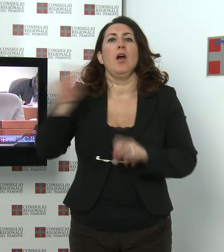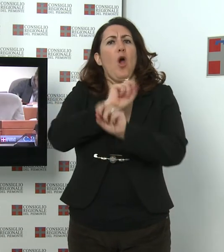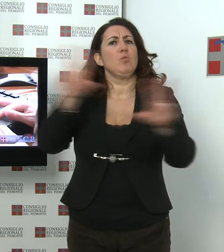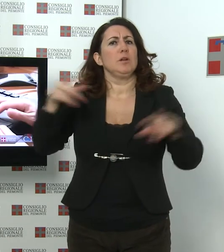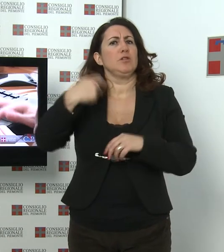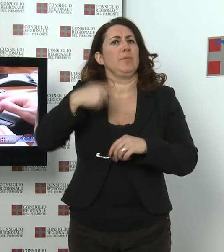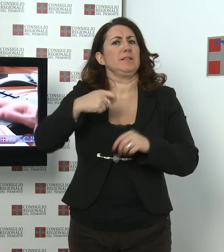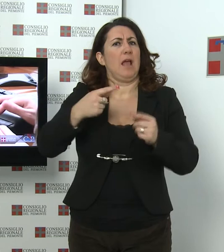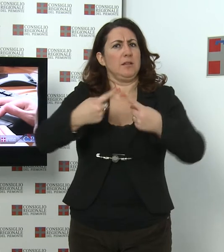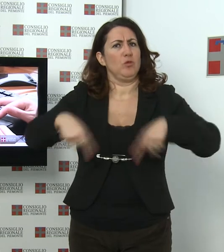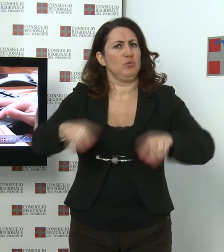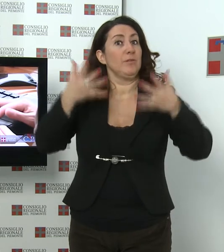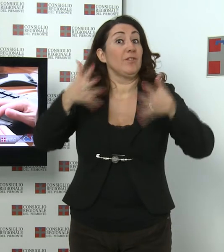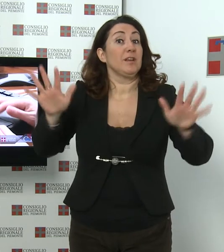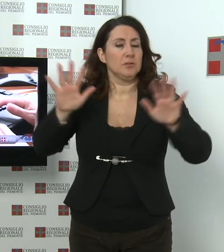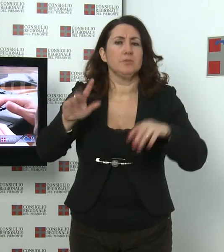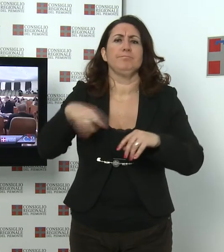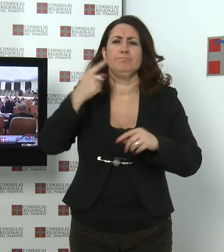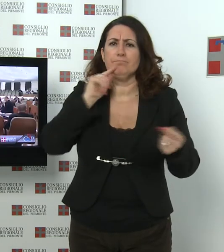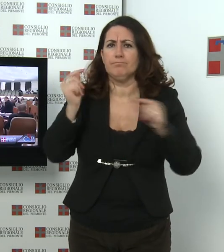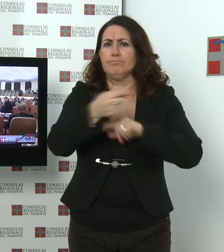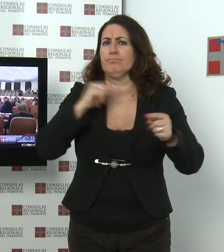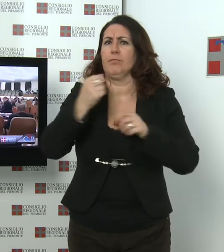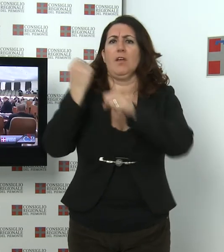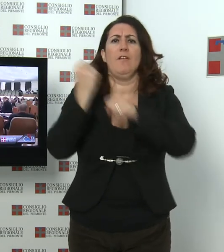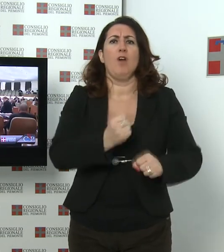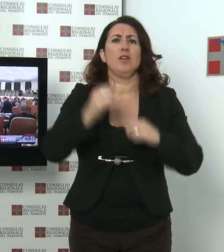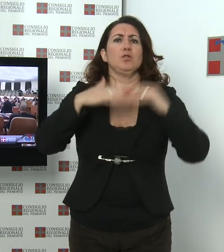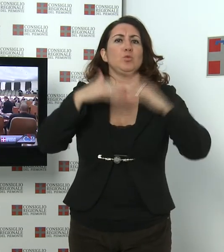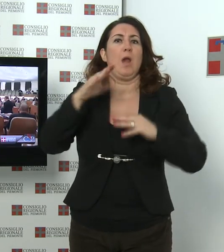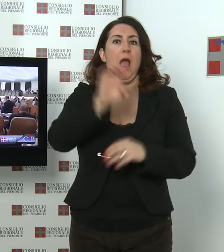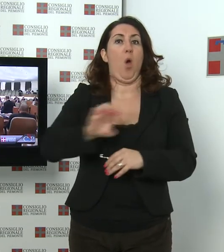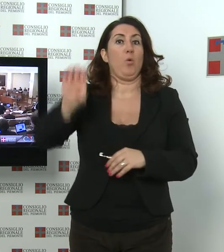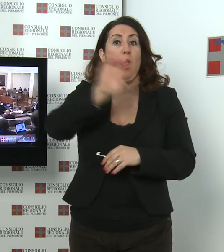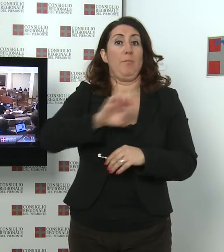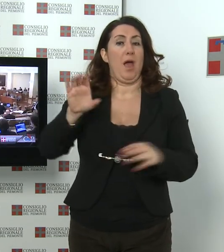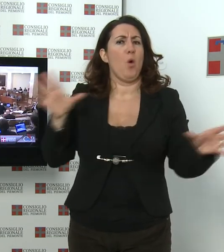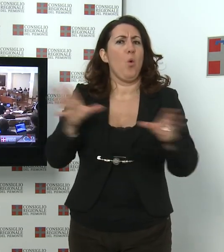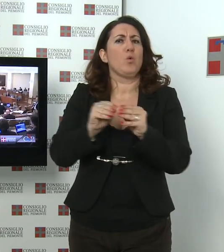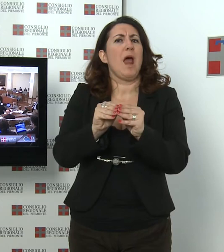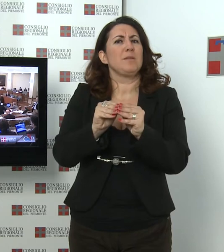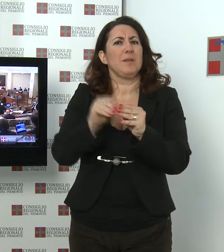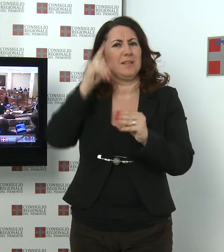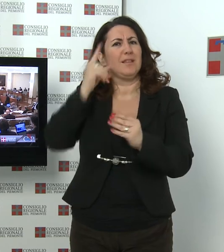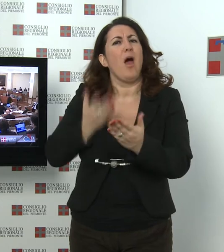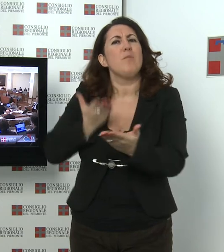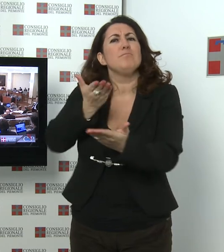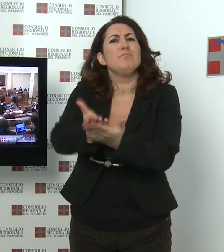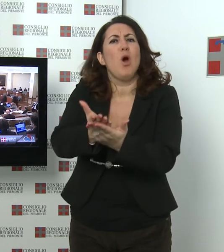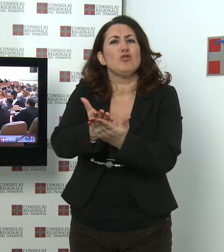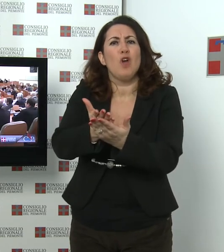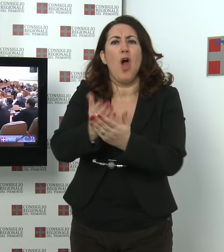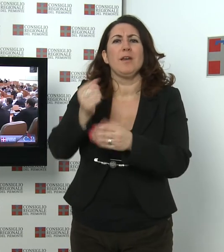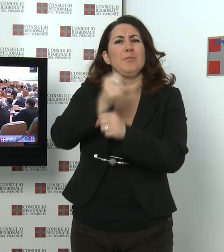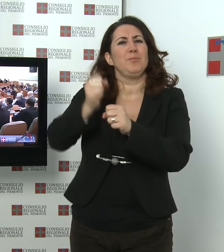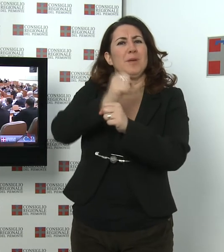è stato svolto un ampio dibattito sui fondi strutturali europei ed è stata approvata all'unanimità la mozione per chiedere che il Piemonte, in sede di